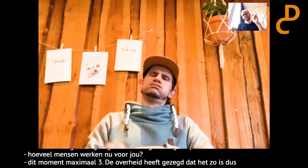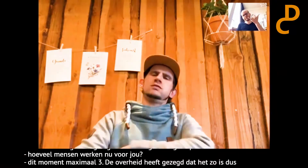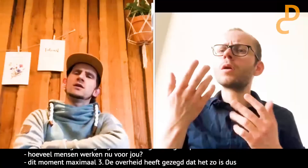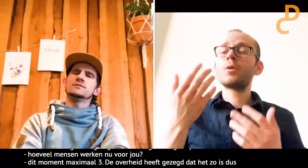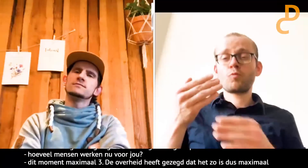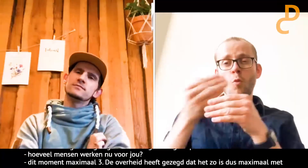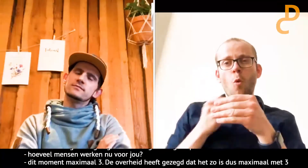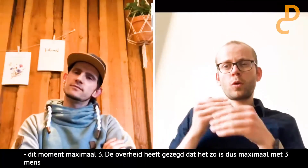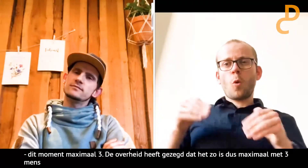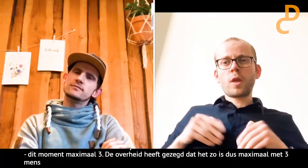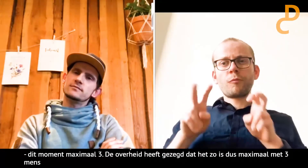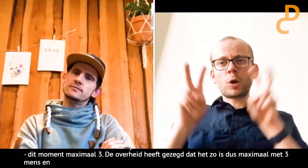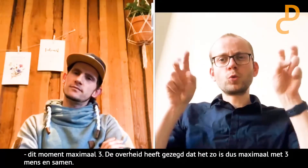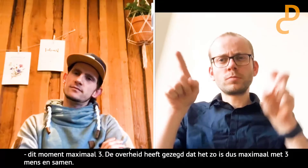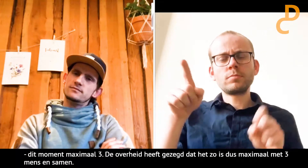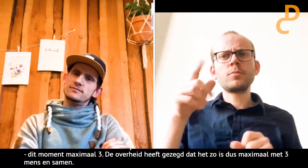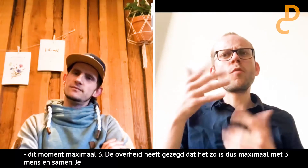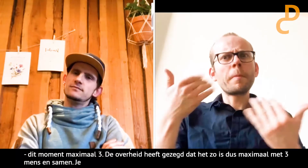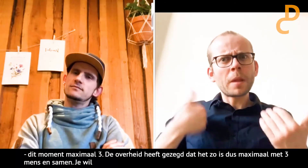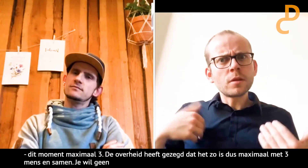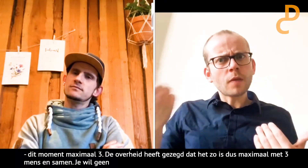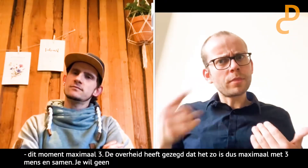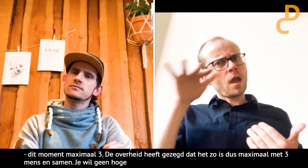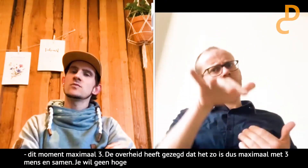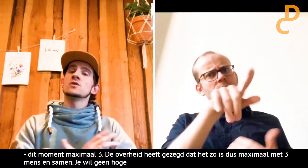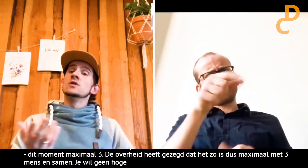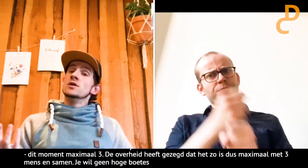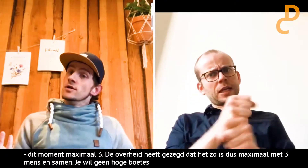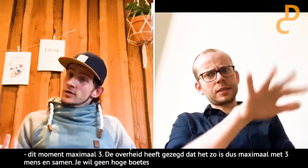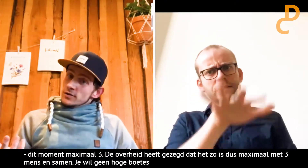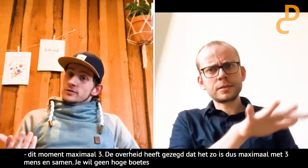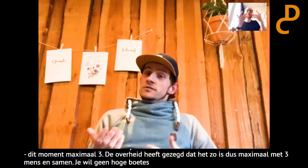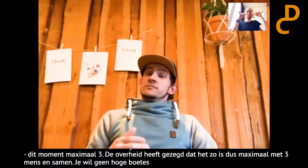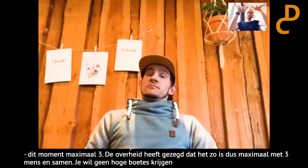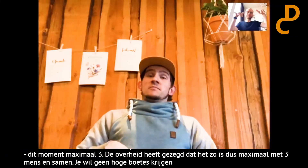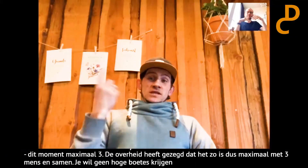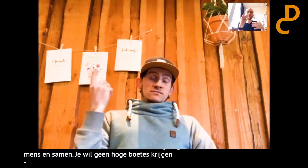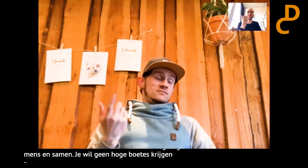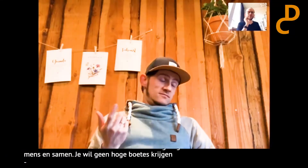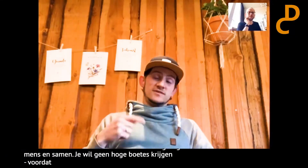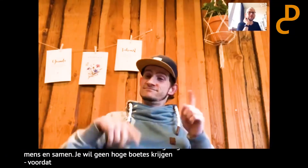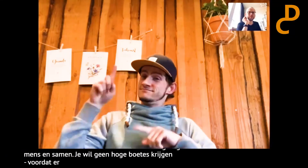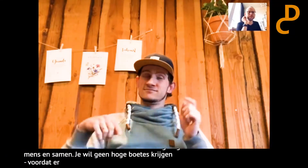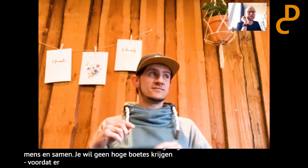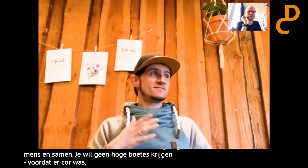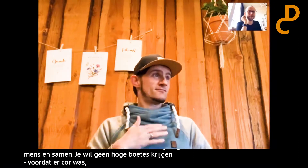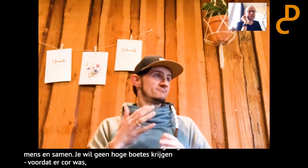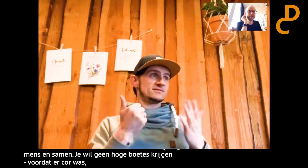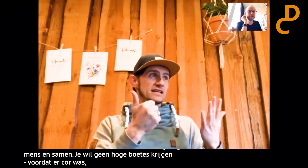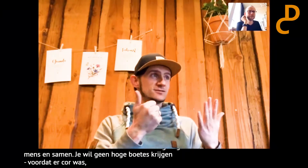ja, je wilt natuurlijk ook geen hoge boetes krijgen. En voordat er coronavirus was, hoeveel mensen waren er dan altijd? Ja, dat wisselde